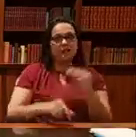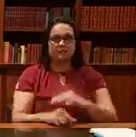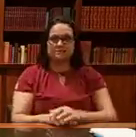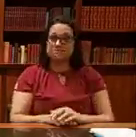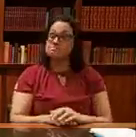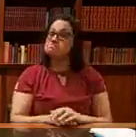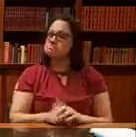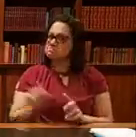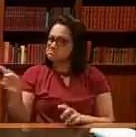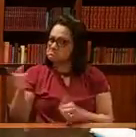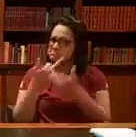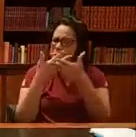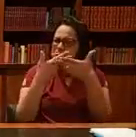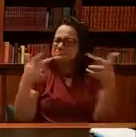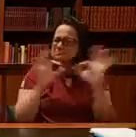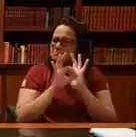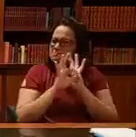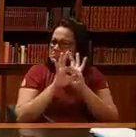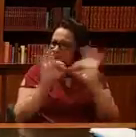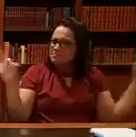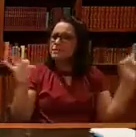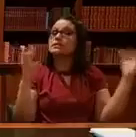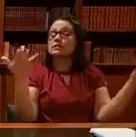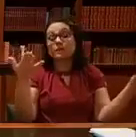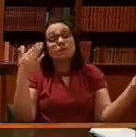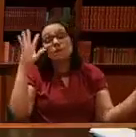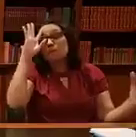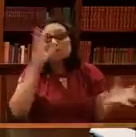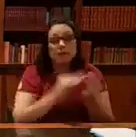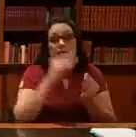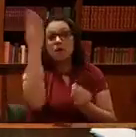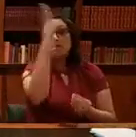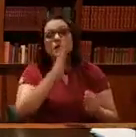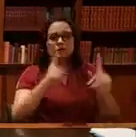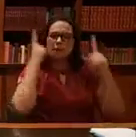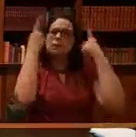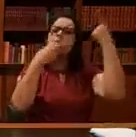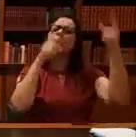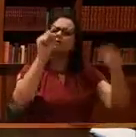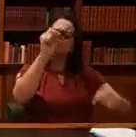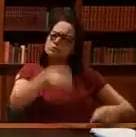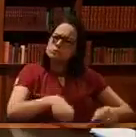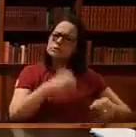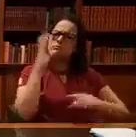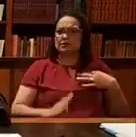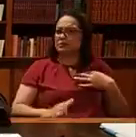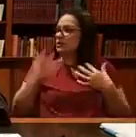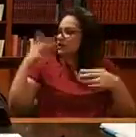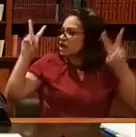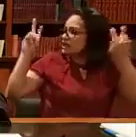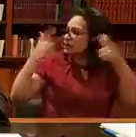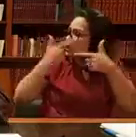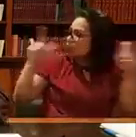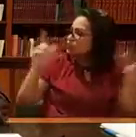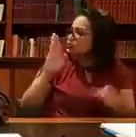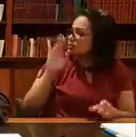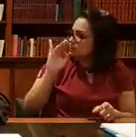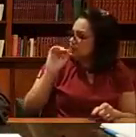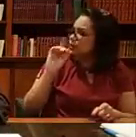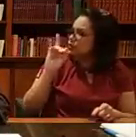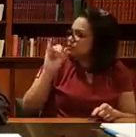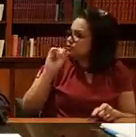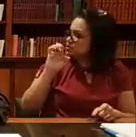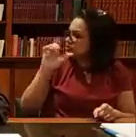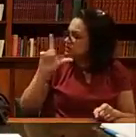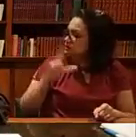Excelente notícia, só que o Brasil está preocupado com a questão ambiental e faz a sua parte. Eu acho que a gente